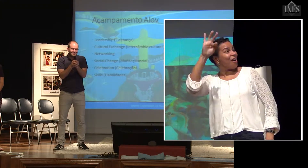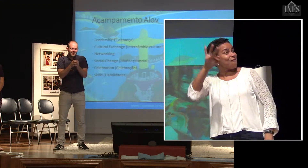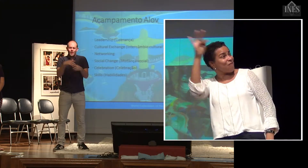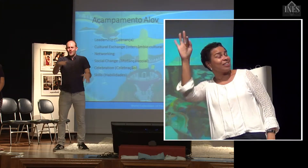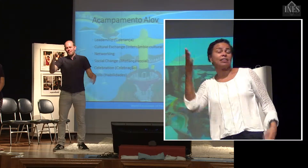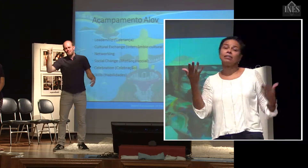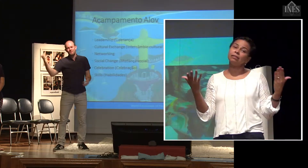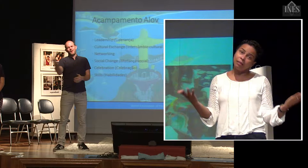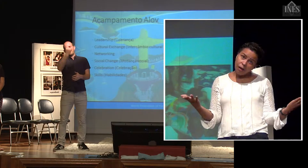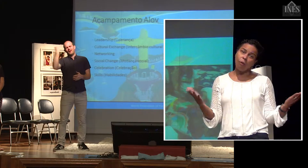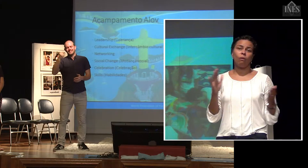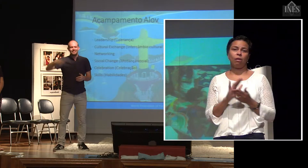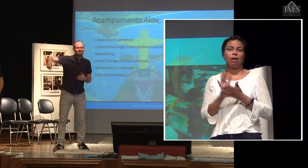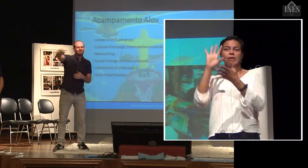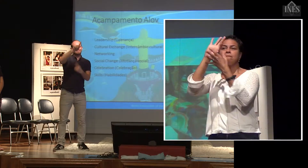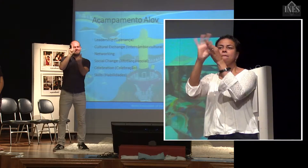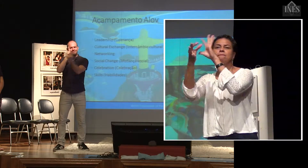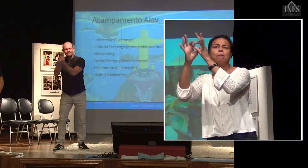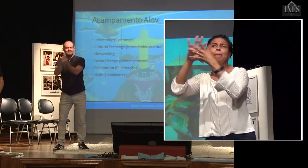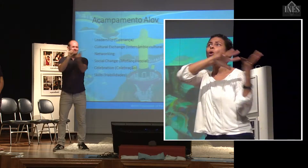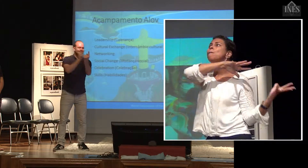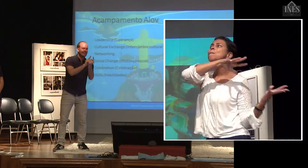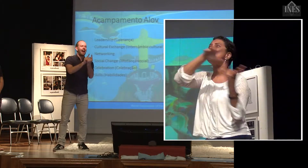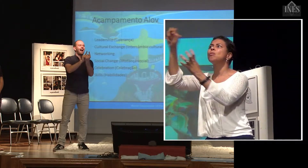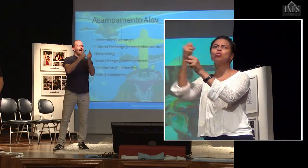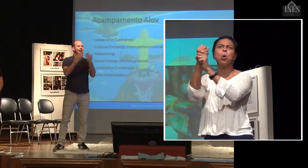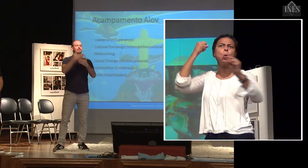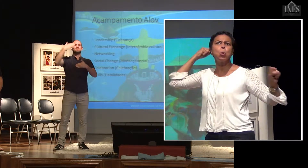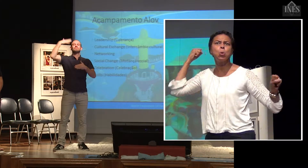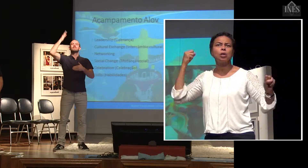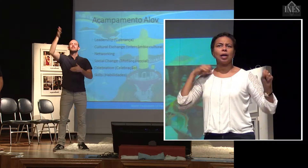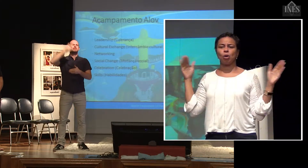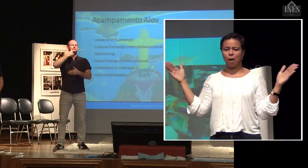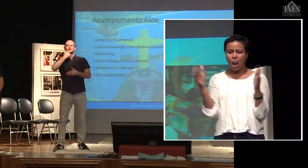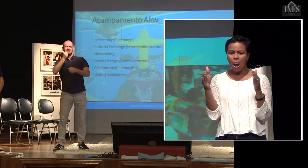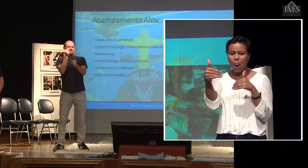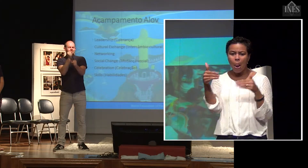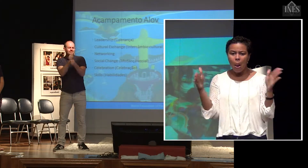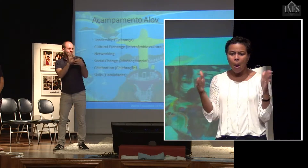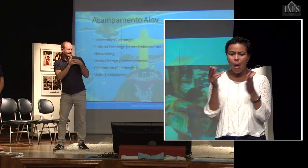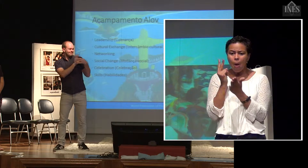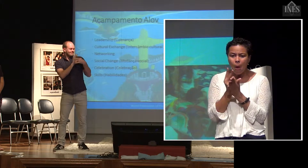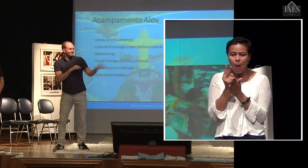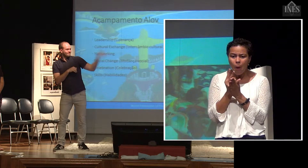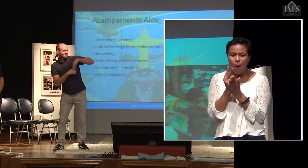num mundo tão grande como esse, viver fechado só em pequenas relações. Então, é, às vezes,